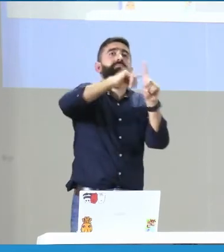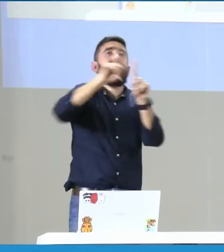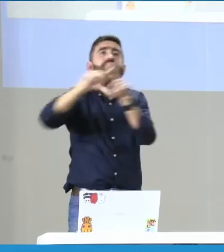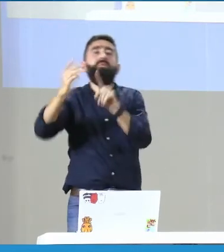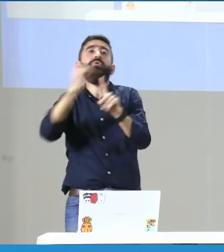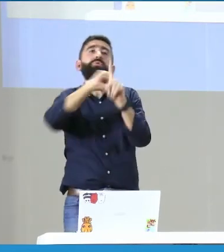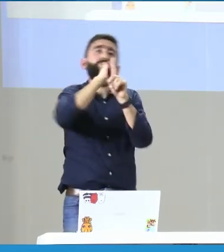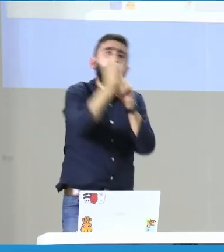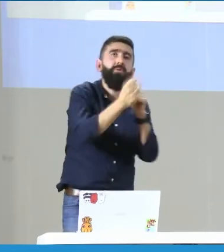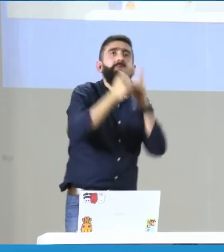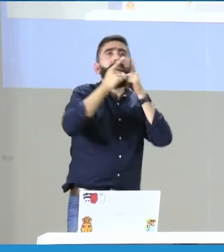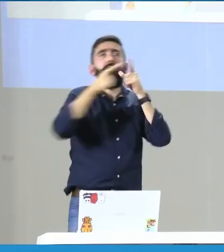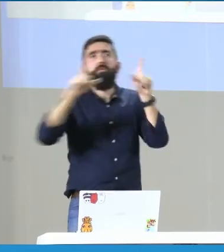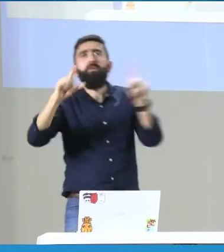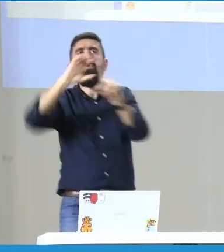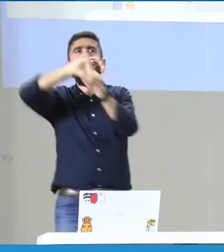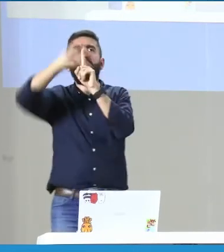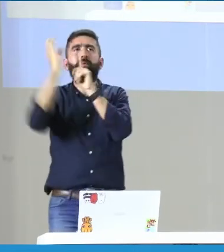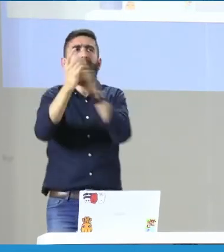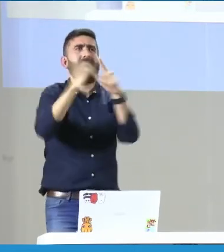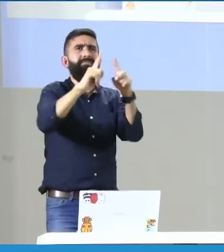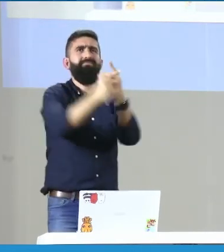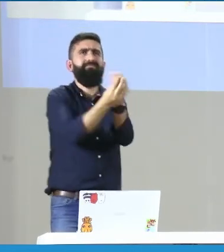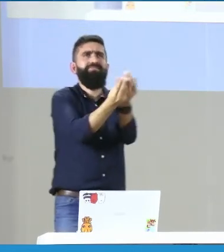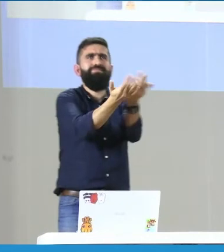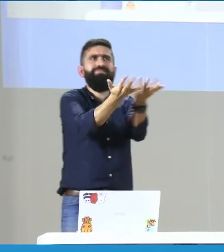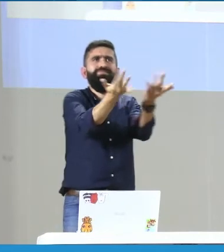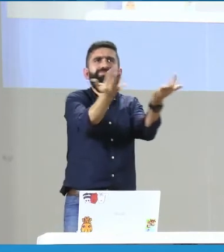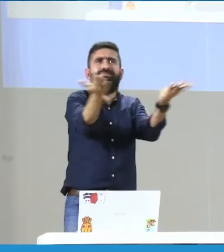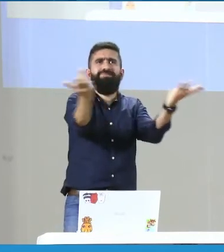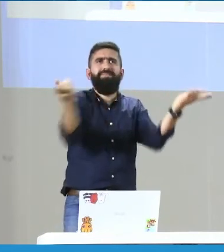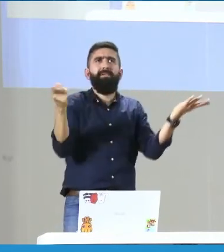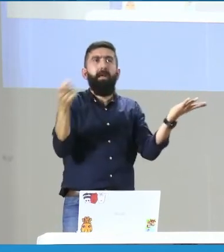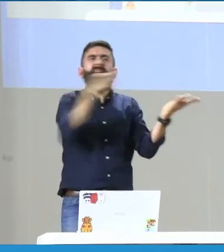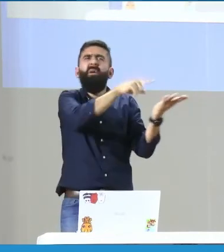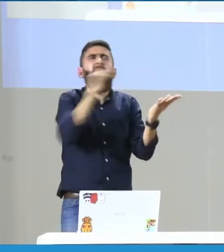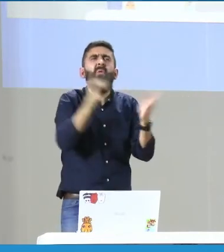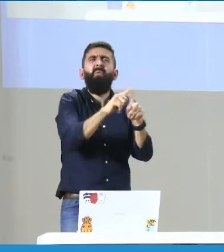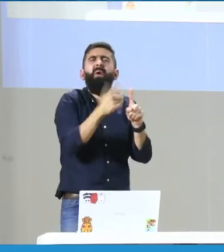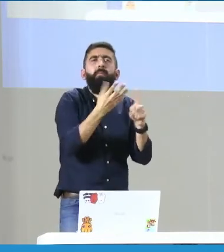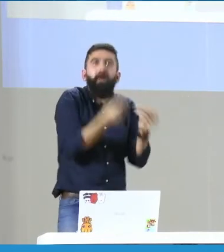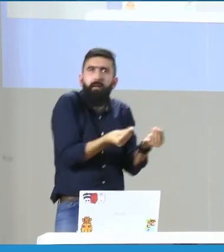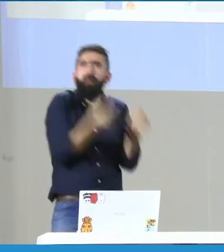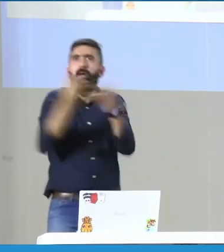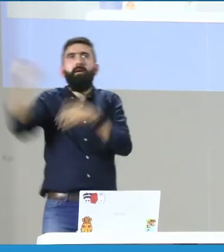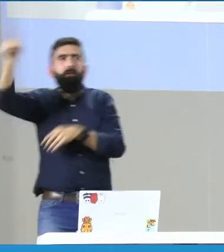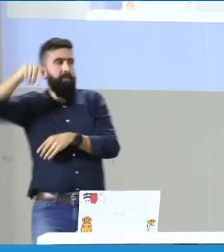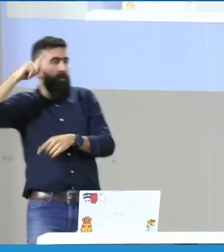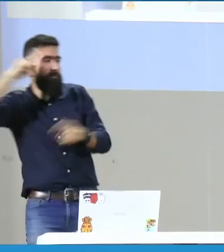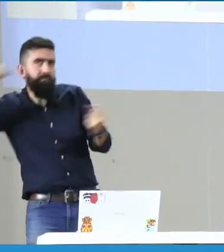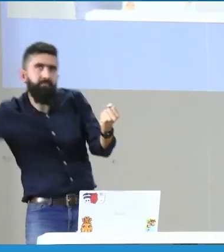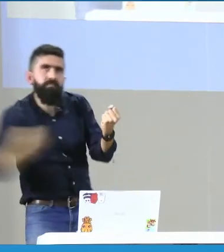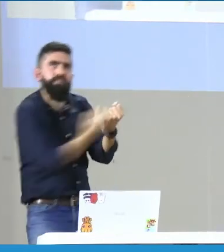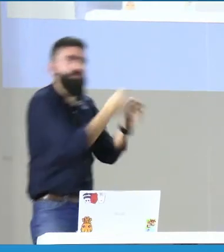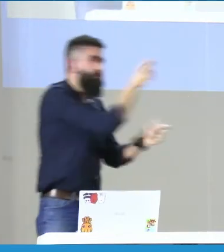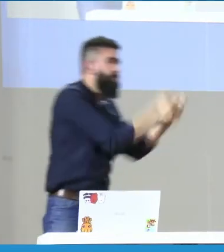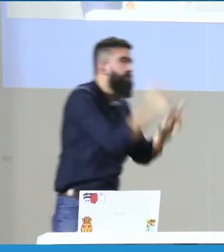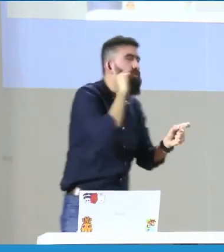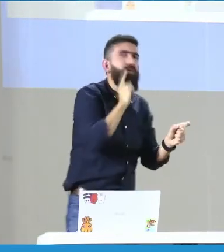descripción de esa recopilación de información que está allí a partir de lo social, lo cultural, lo lingüístico, de esas diferentes variables que nos